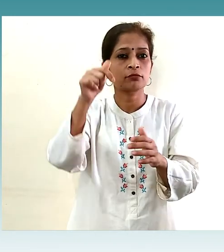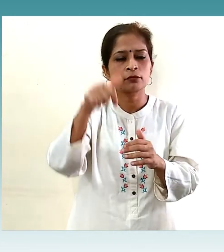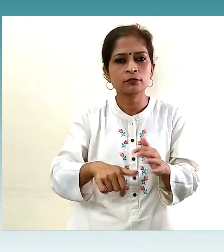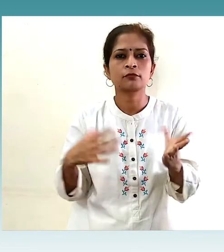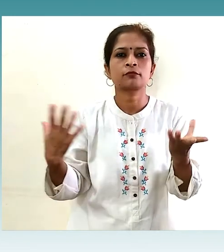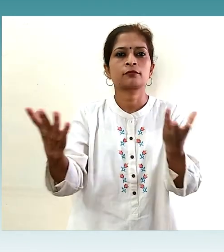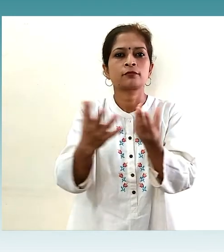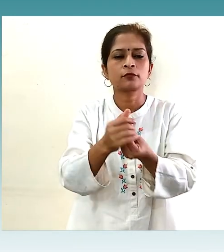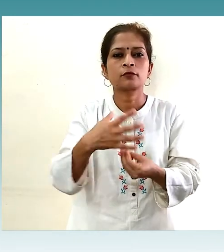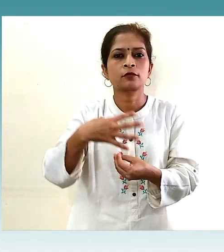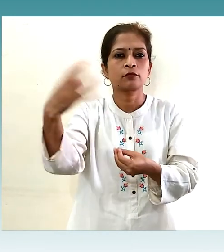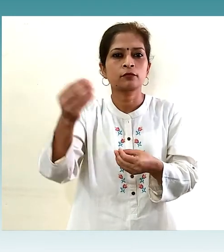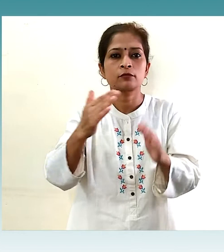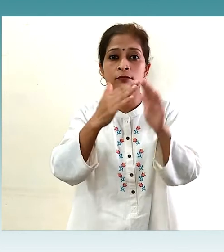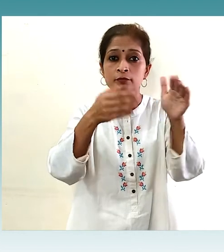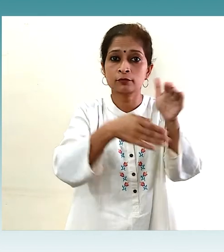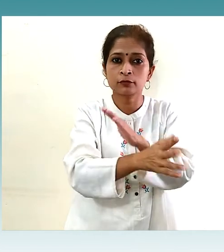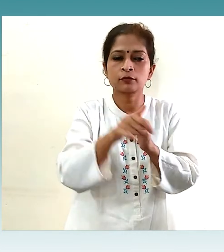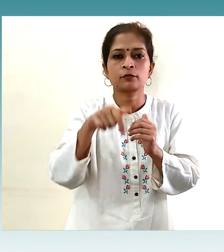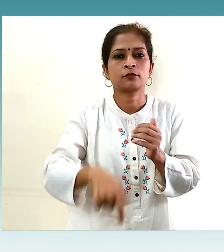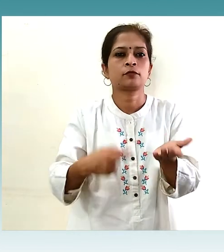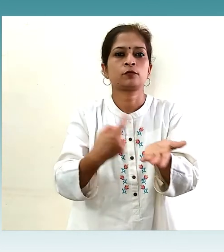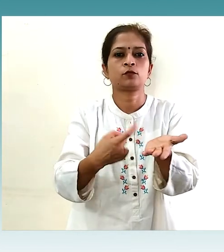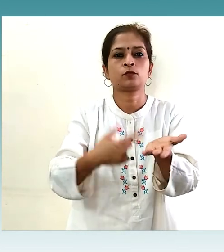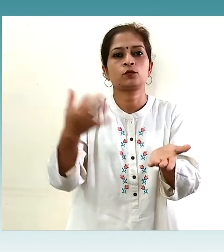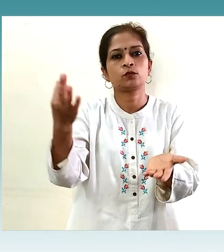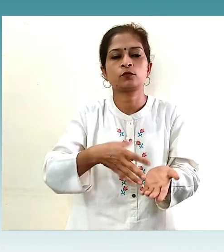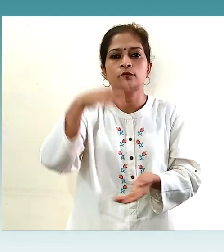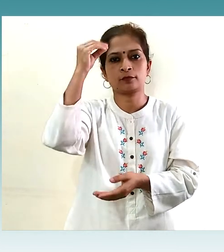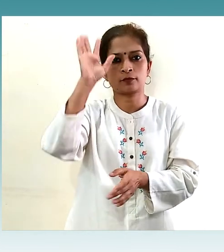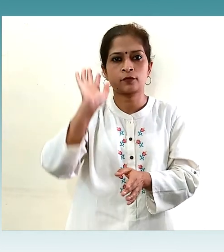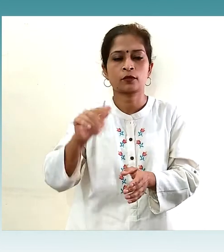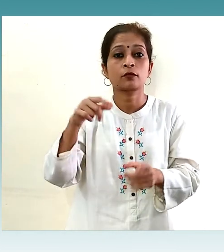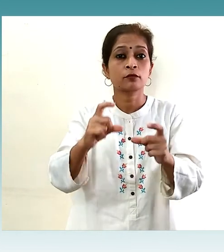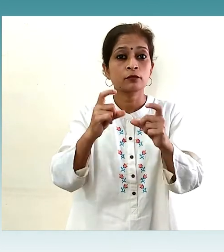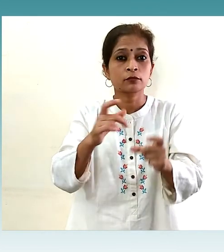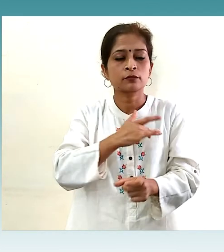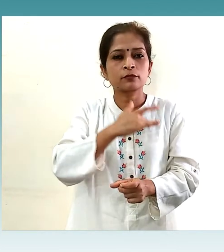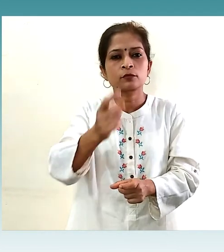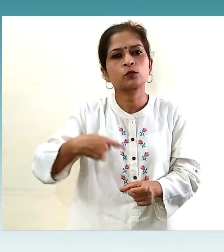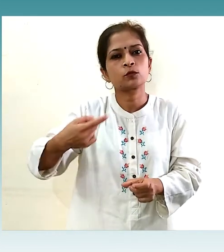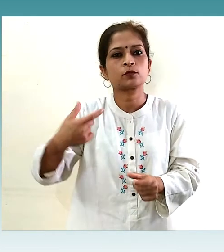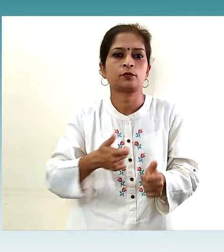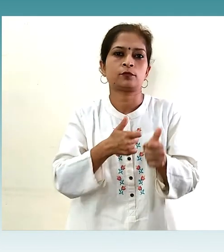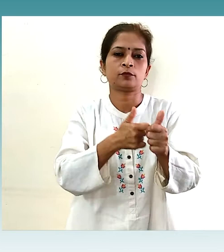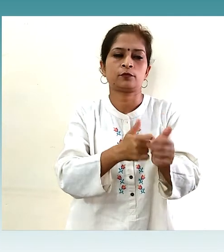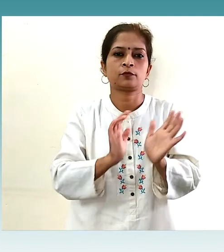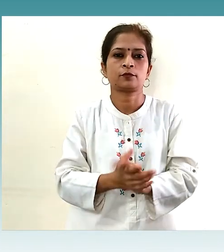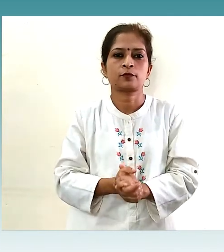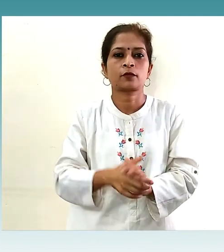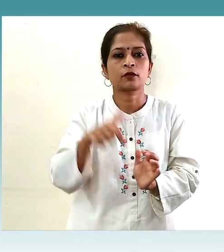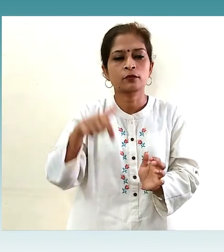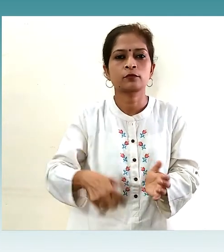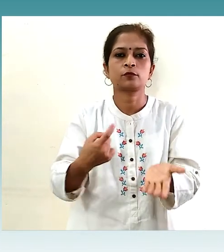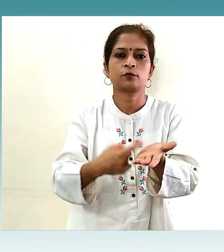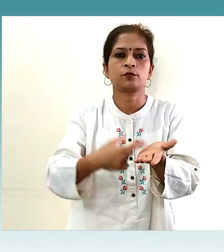इसलिए हमें बाहर से घर के अंदर आने के नए नियम सीखने होंगे, साबधानी की आदतों के साथ जीना सीखना होगा, नए